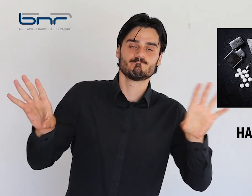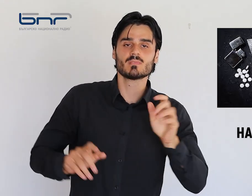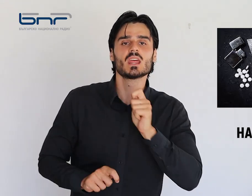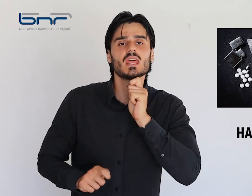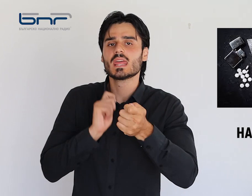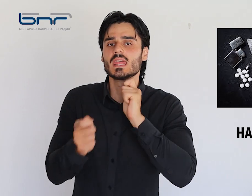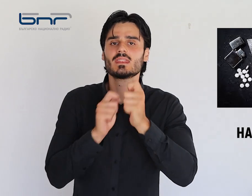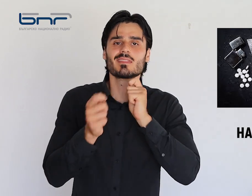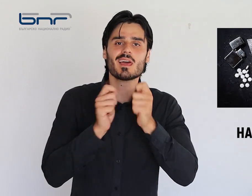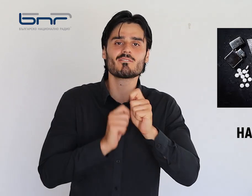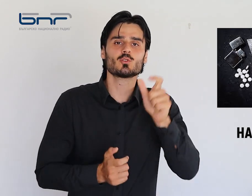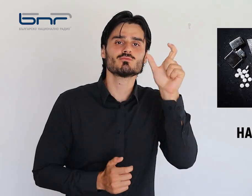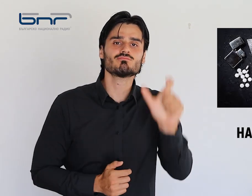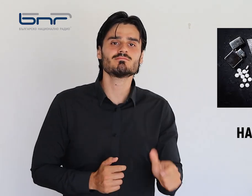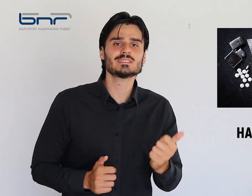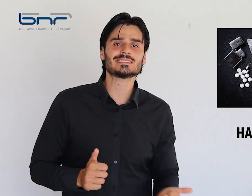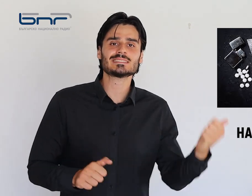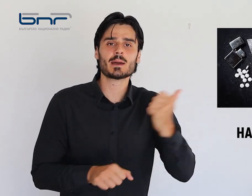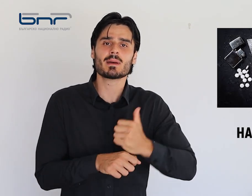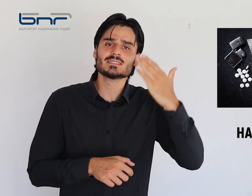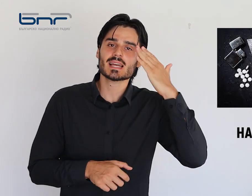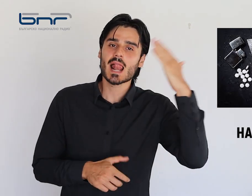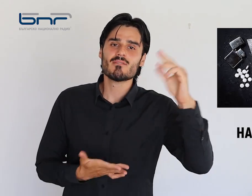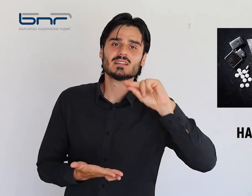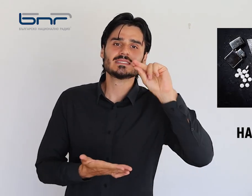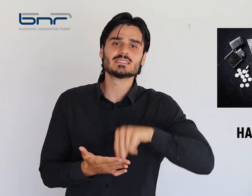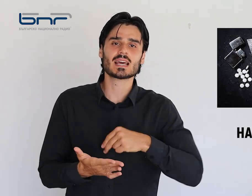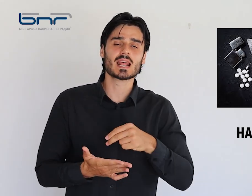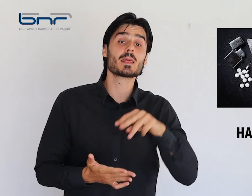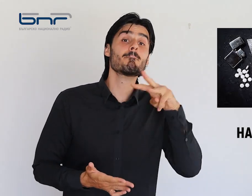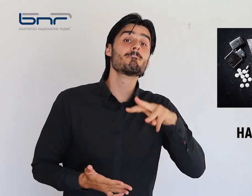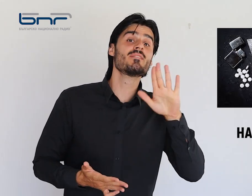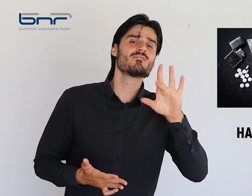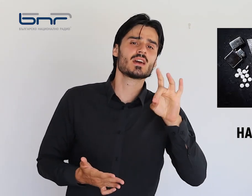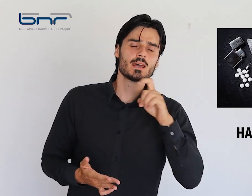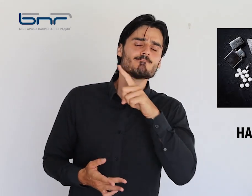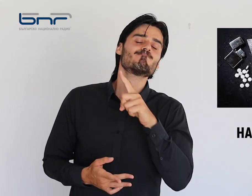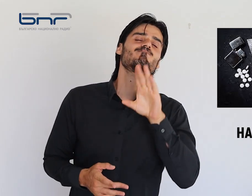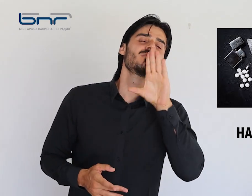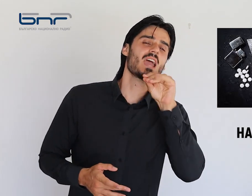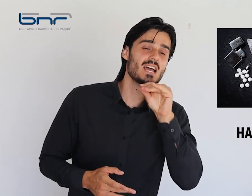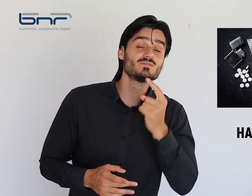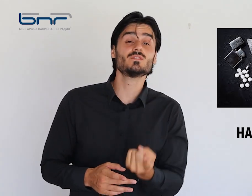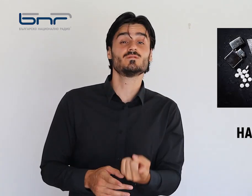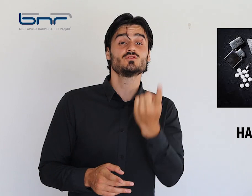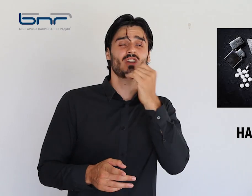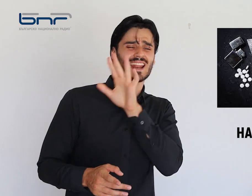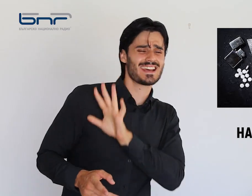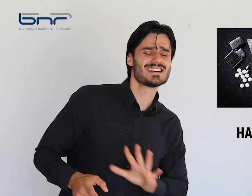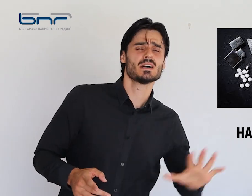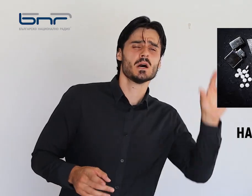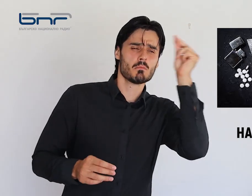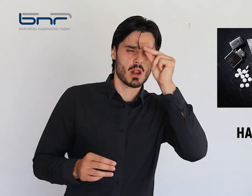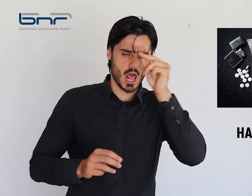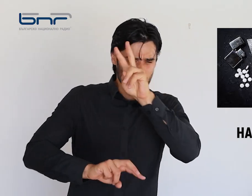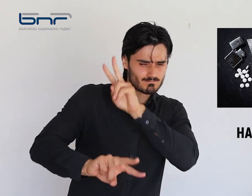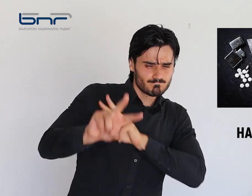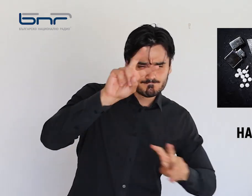Българското национално радио заместник главният секретар на МВР Живко Коцев. Той допълни, че от вчера в цялата страна се провежда операция